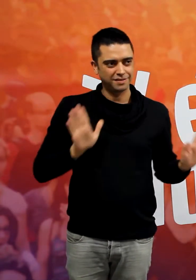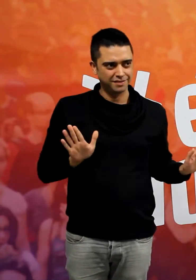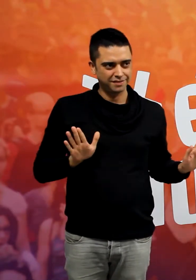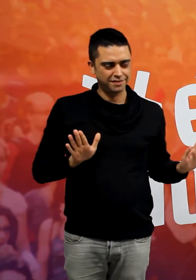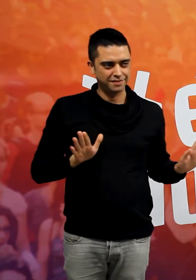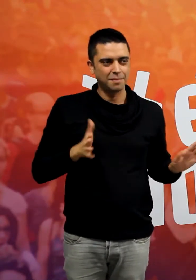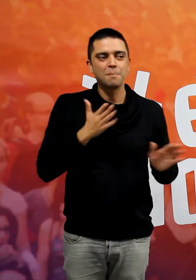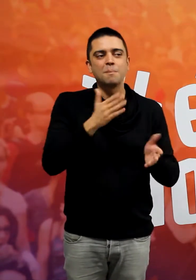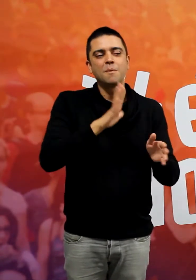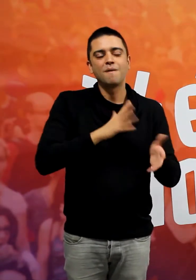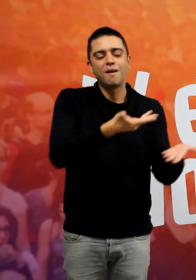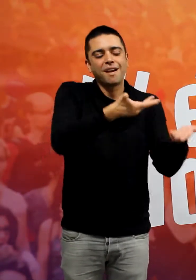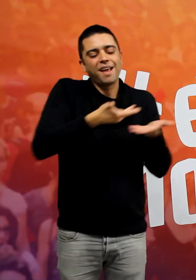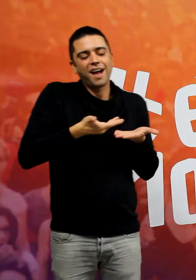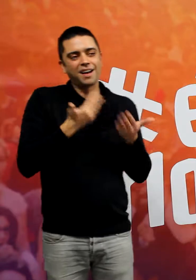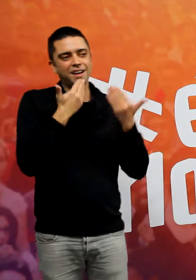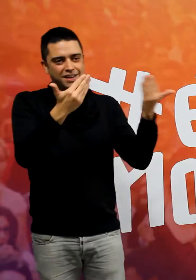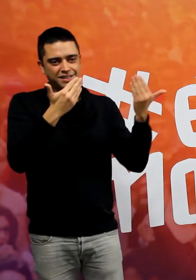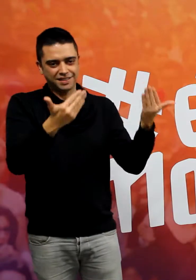Fem-me un bon regal. Gràcies.